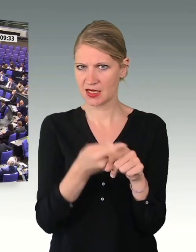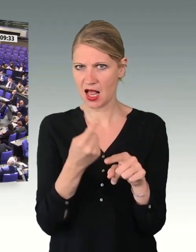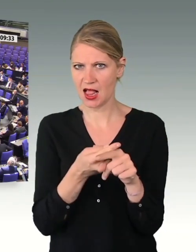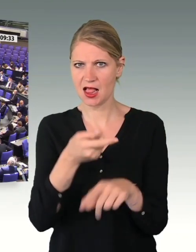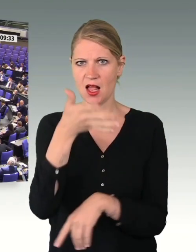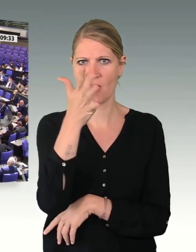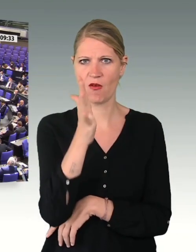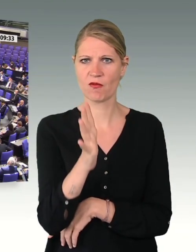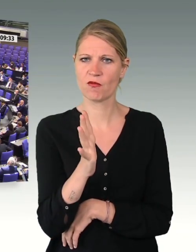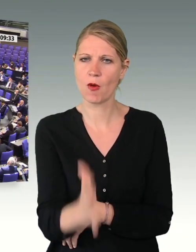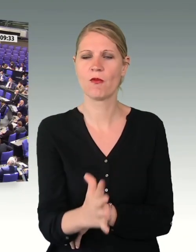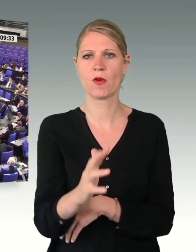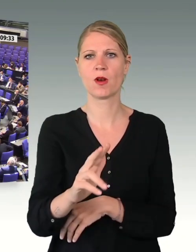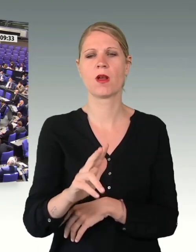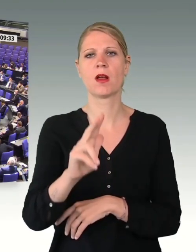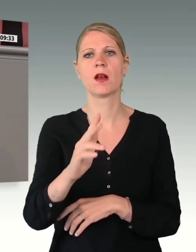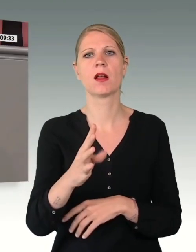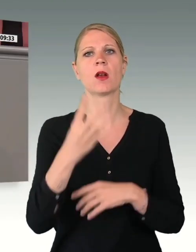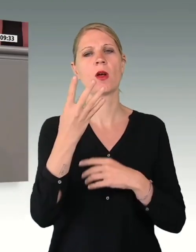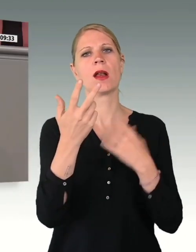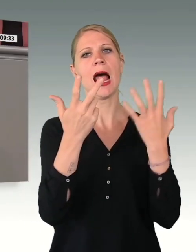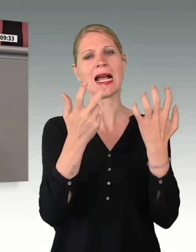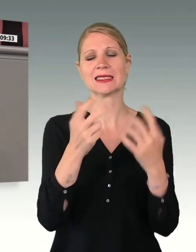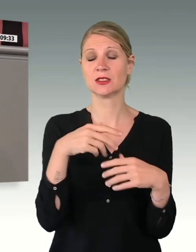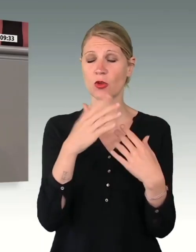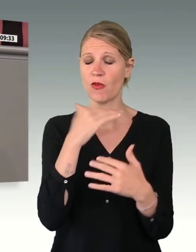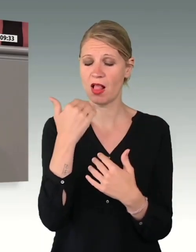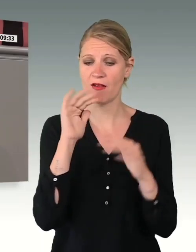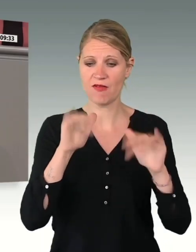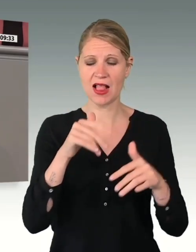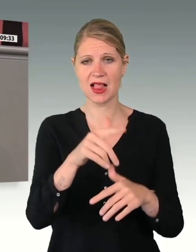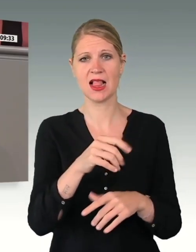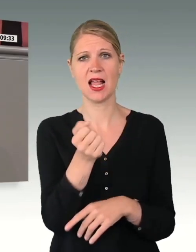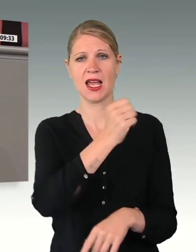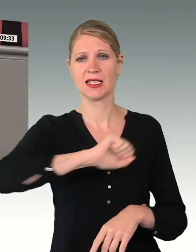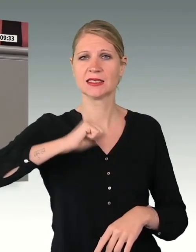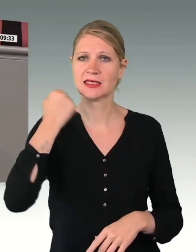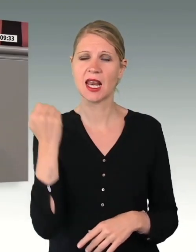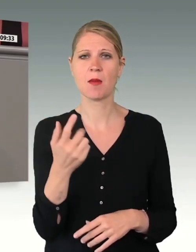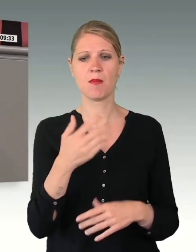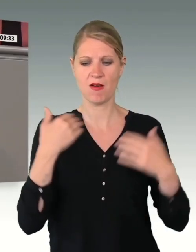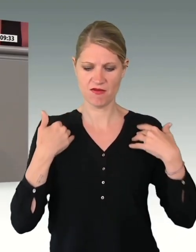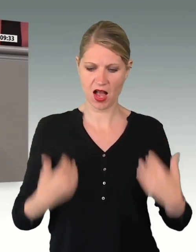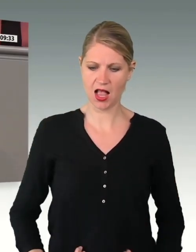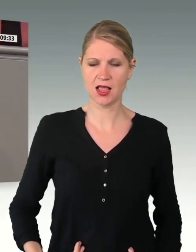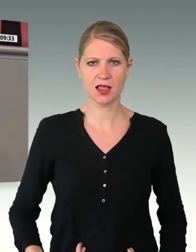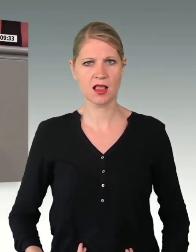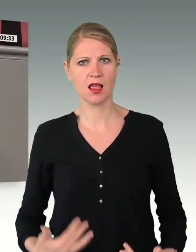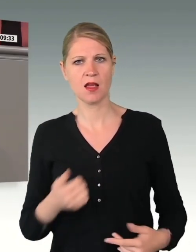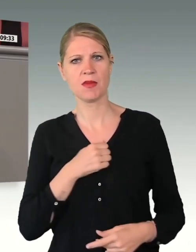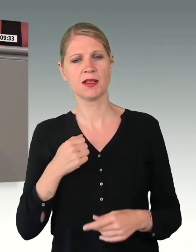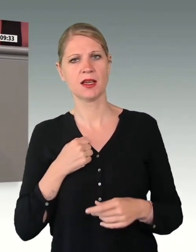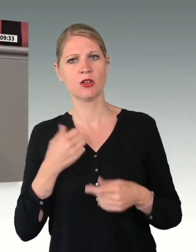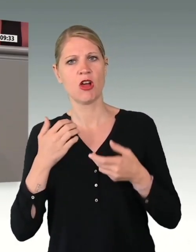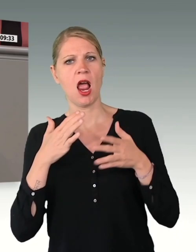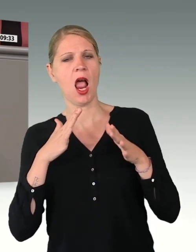589. So viele Fälle von rechtsextremen Verhalten wurden vom Militärischen Abschirmdienst gemeldet. Und das